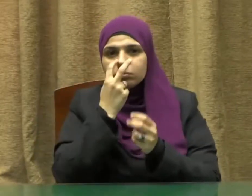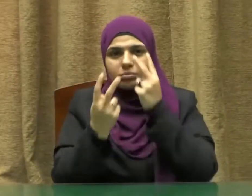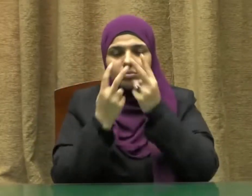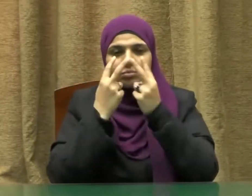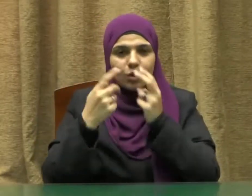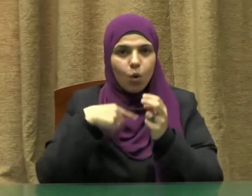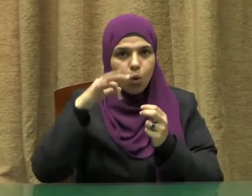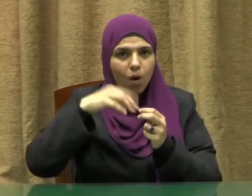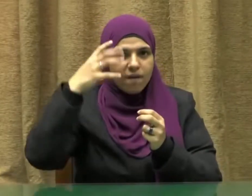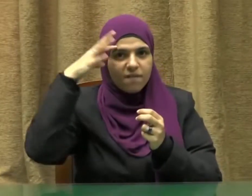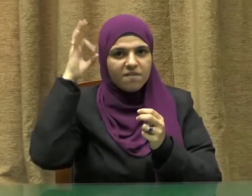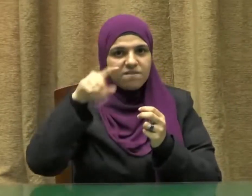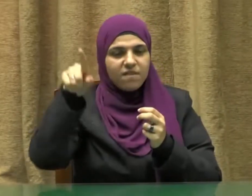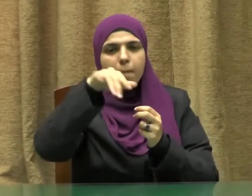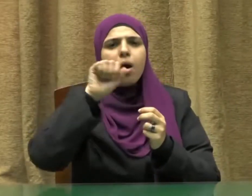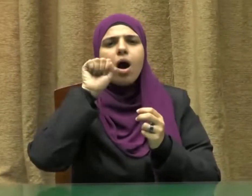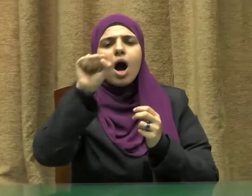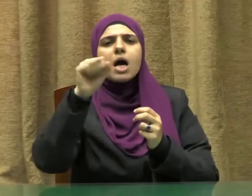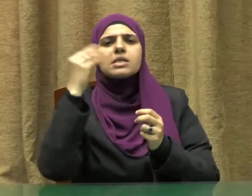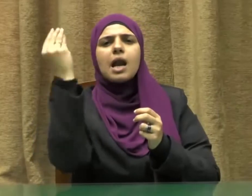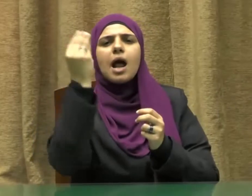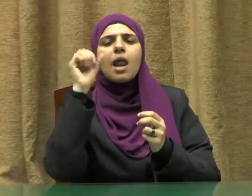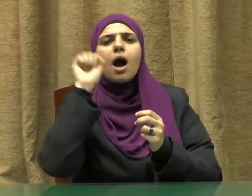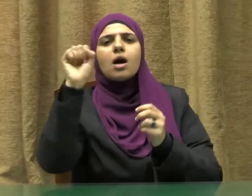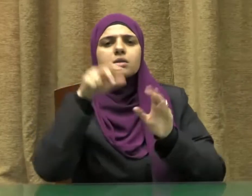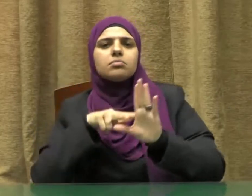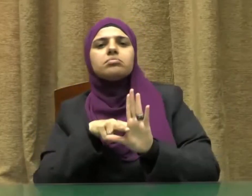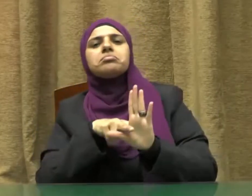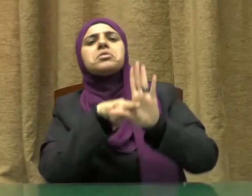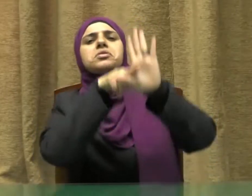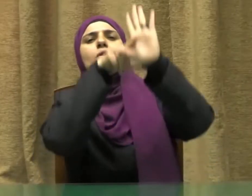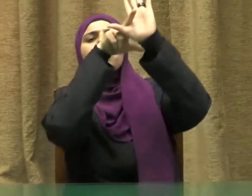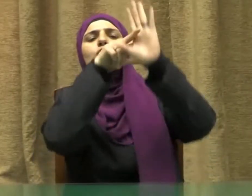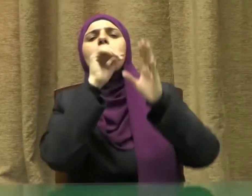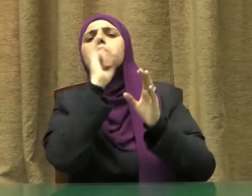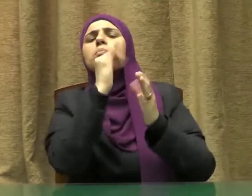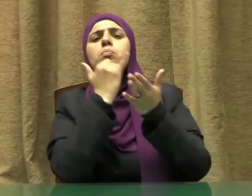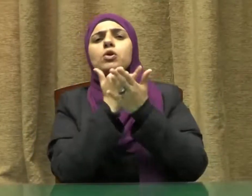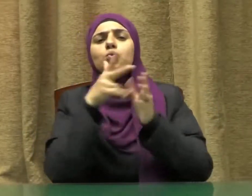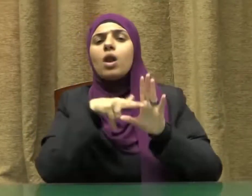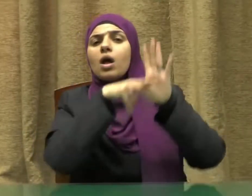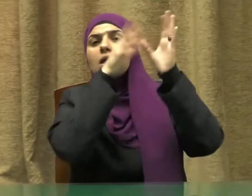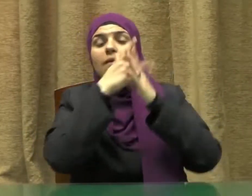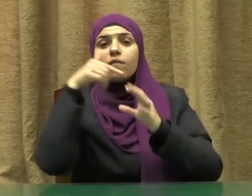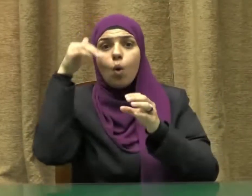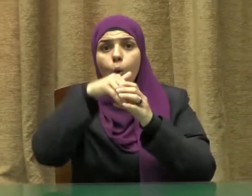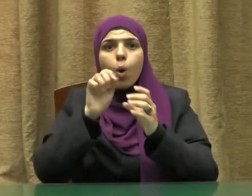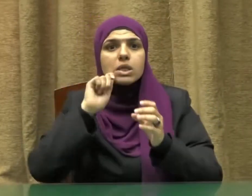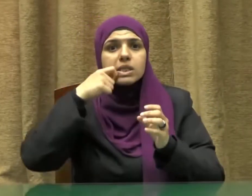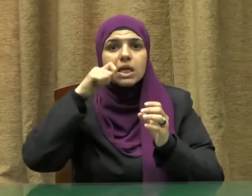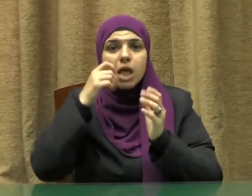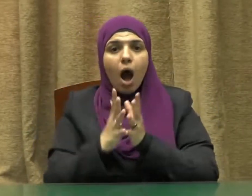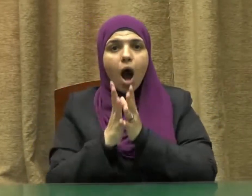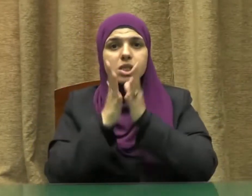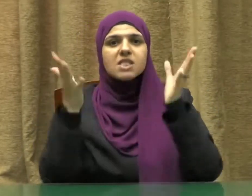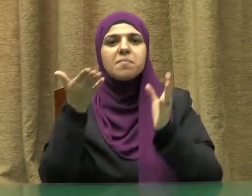شك فيه أن رحلة الإسراء والمعراج رحلة ذات أسرار عظيمة